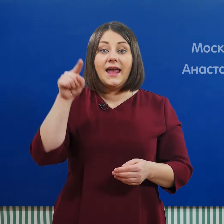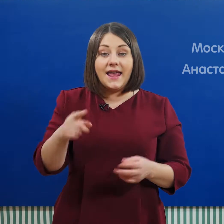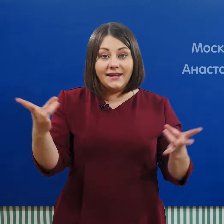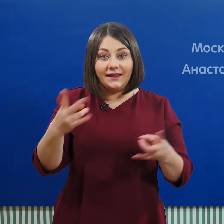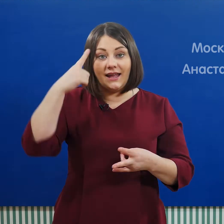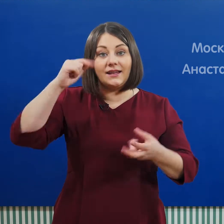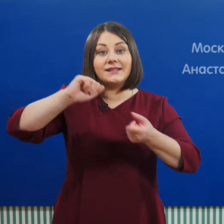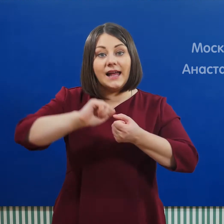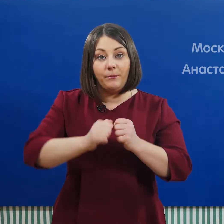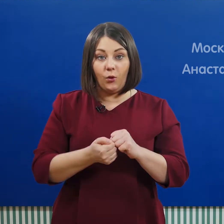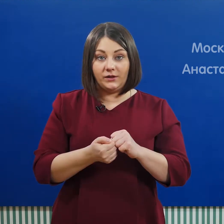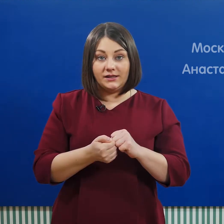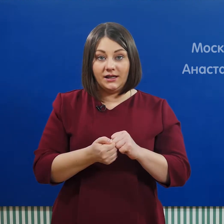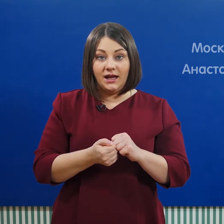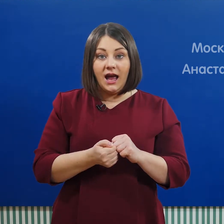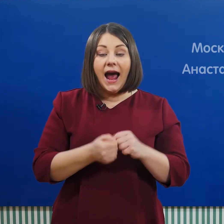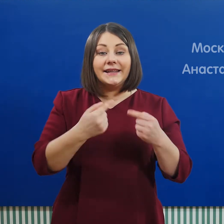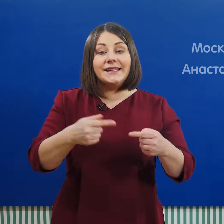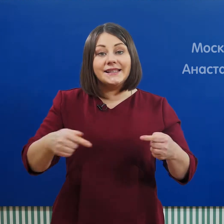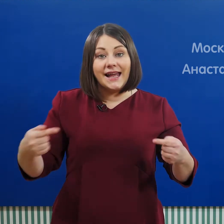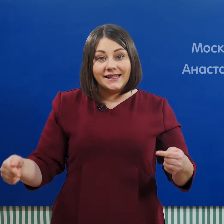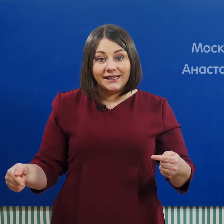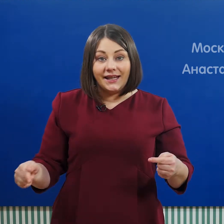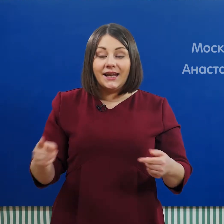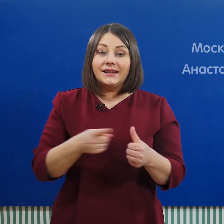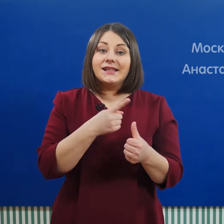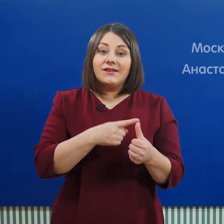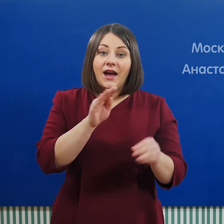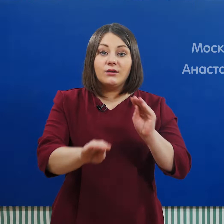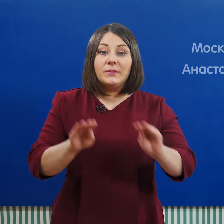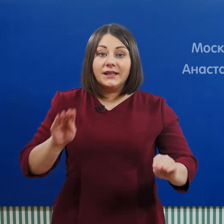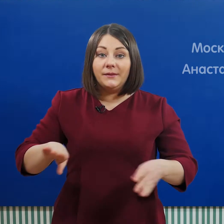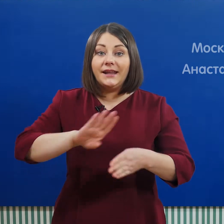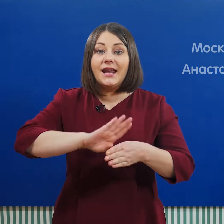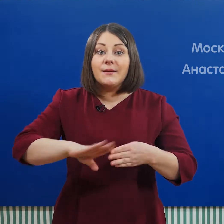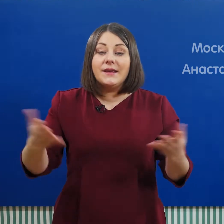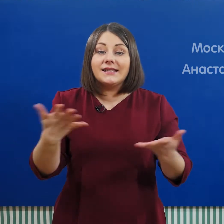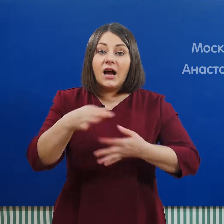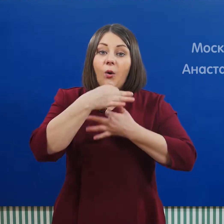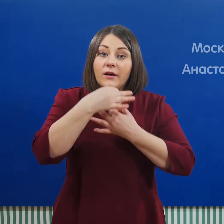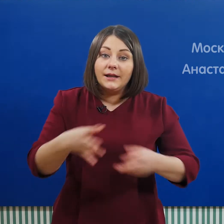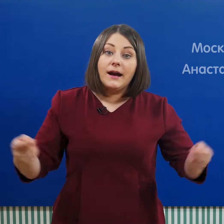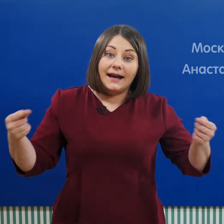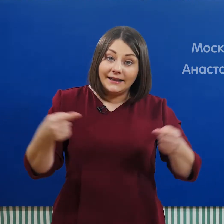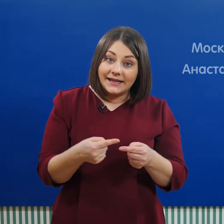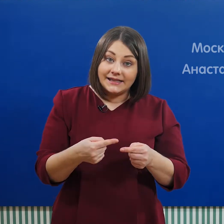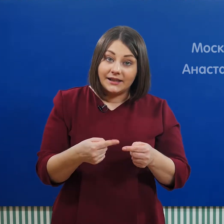Это надо запомнить. А нарицательные называют предмет без какой-либо конкретики.